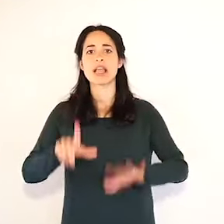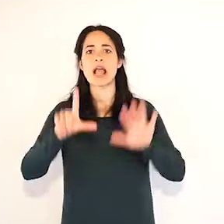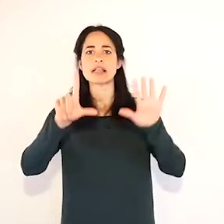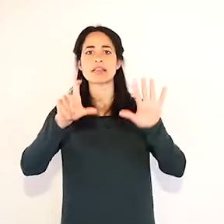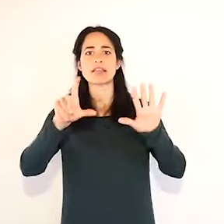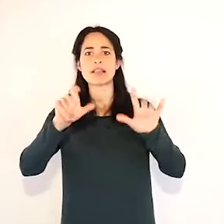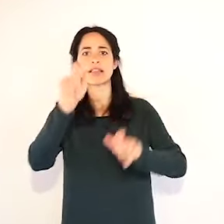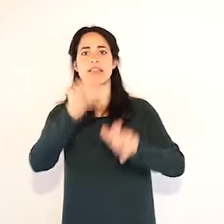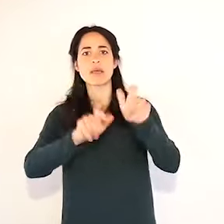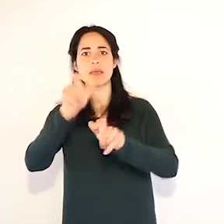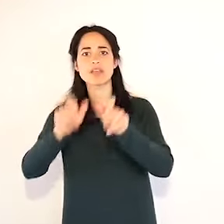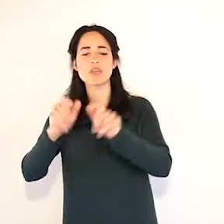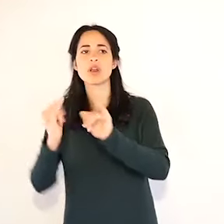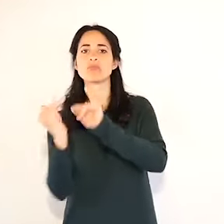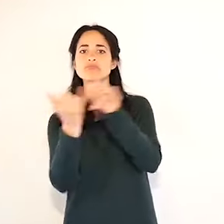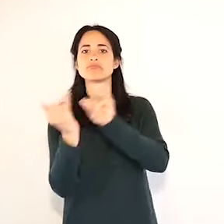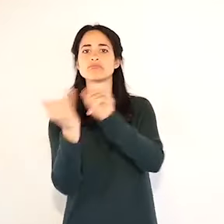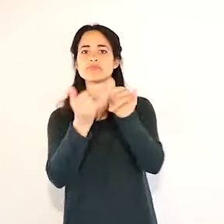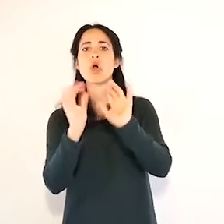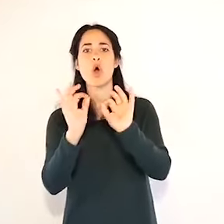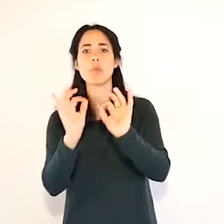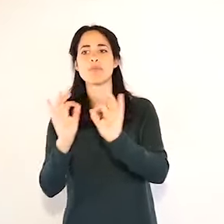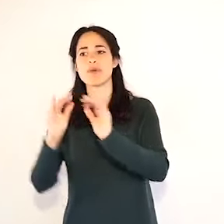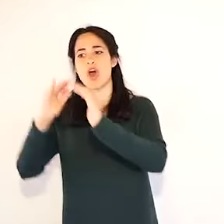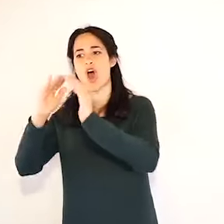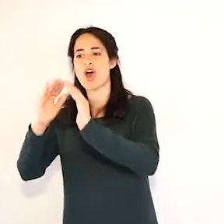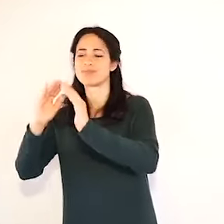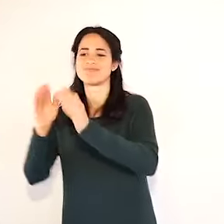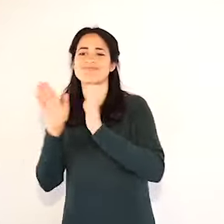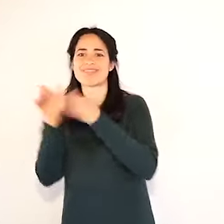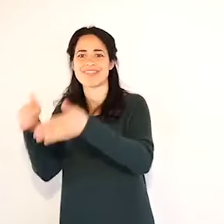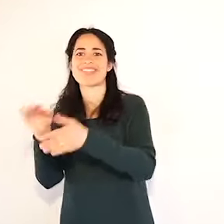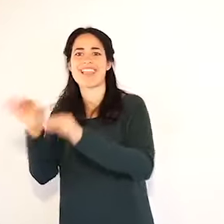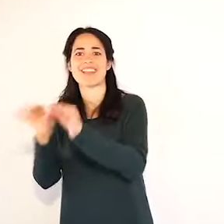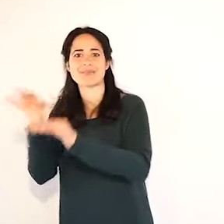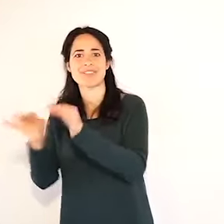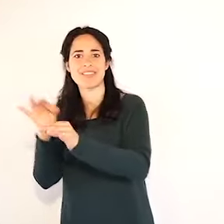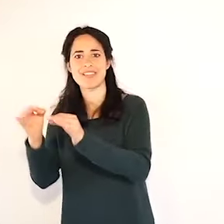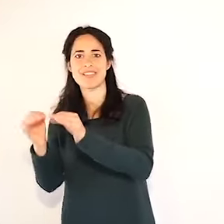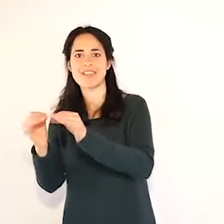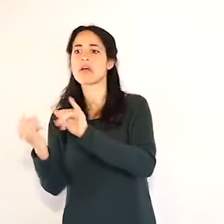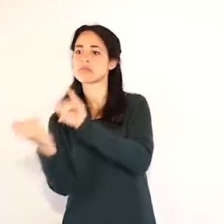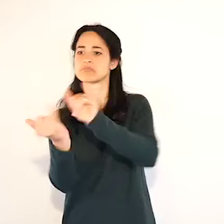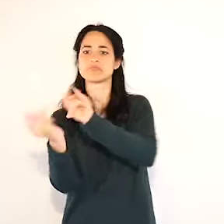Abbiamo negli stessi 7 giorni, avevamo 6 giorni fa